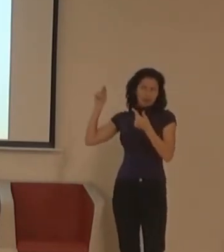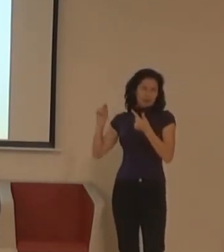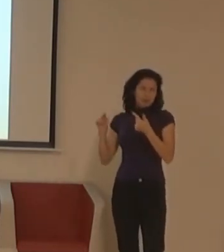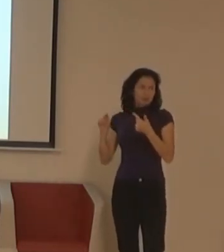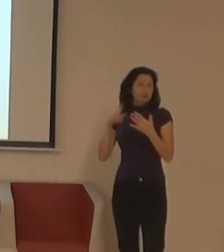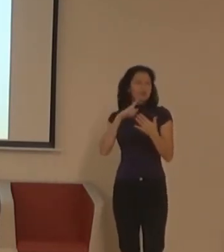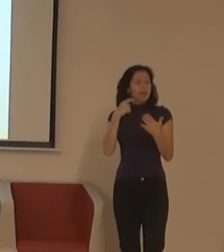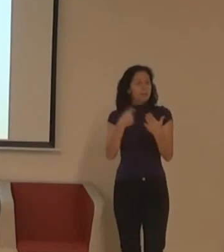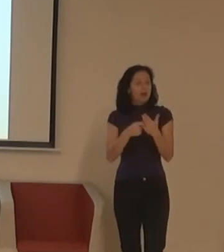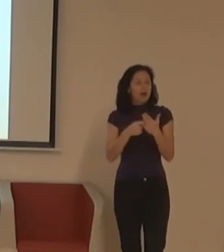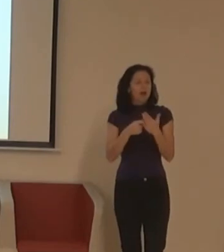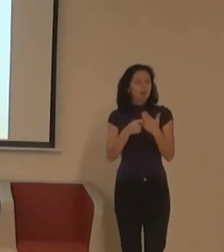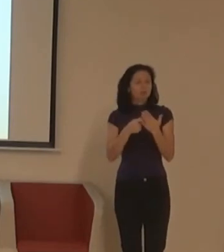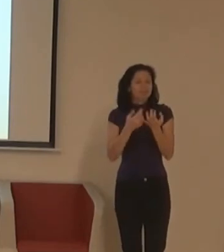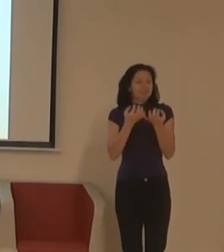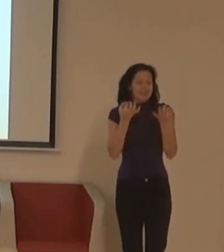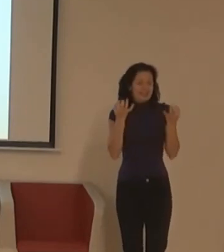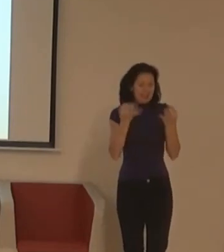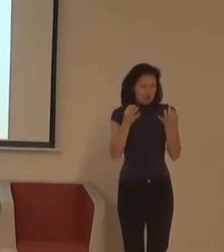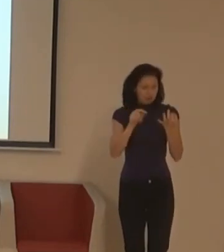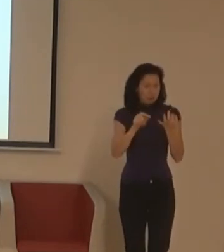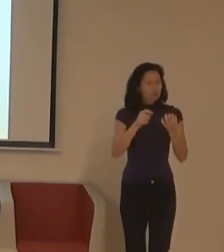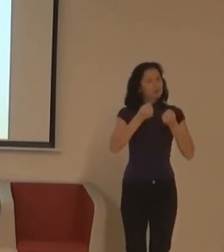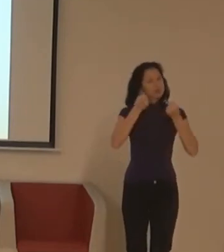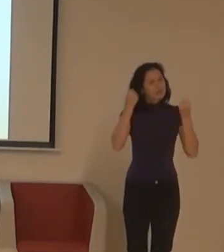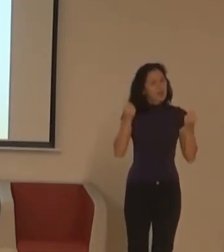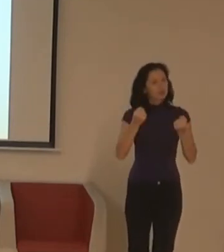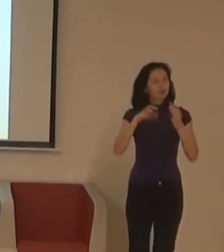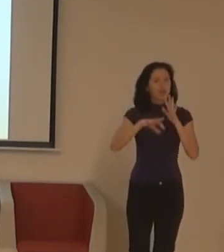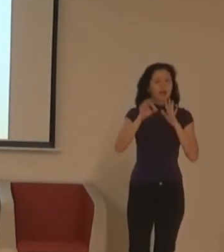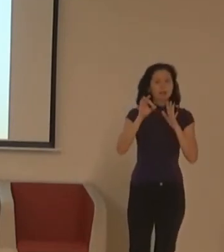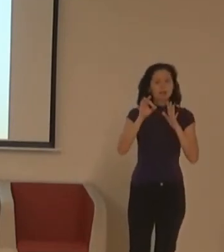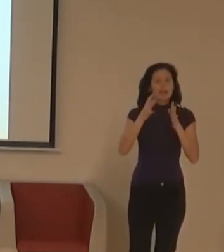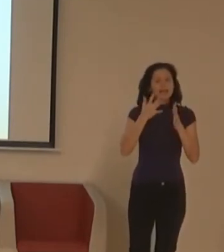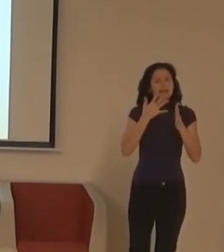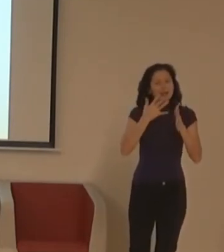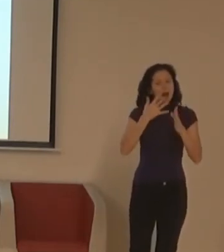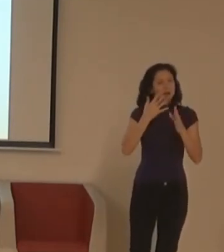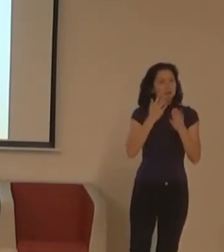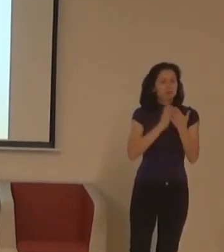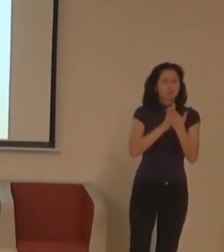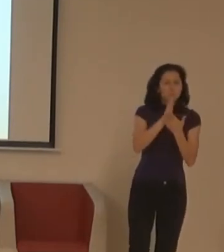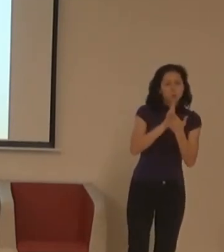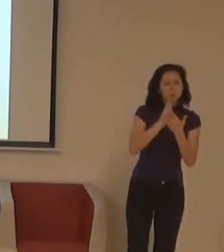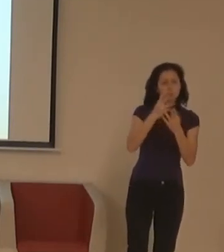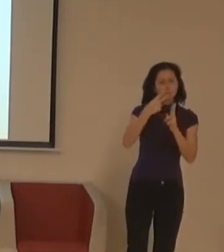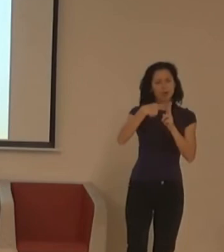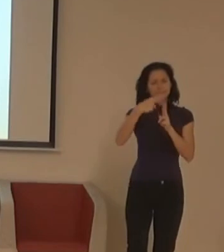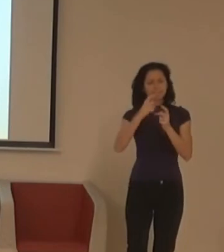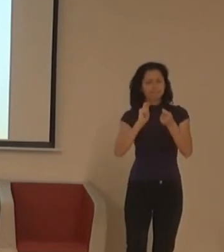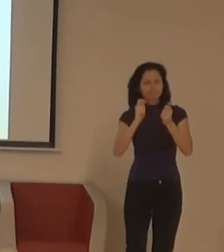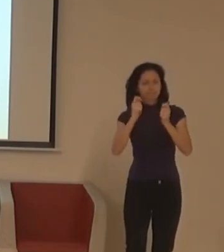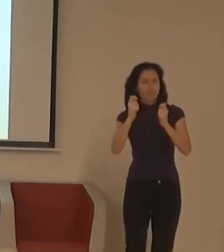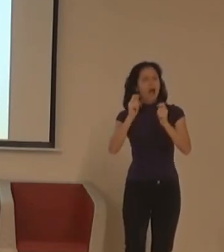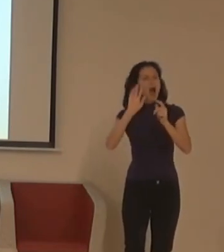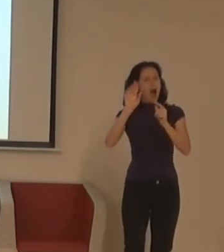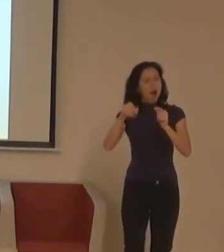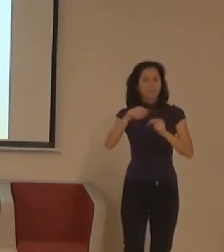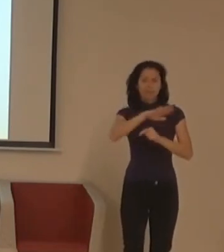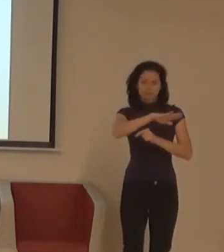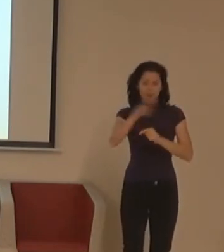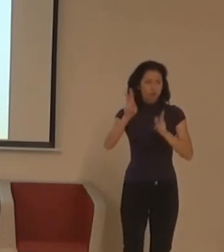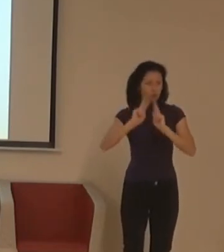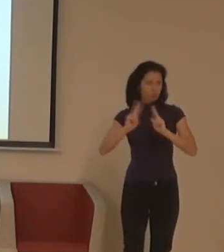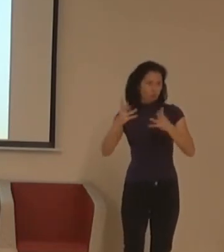design, který se snaží najít víc způsobů, jak si užít nějakou službu, víc způsobů, jak se zapojit. Tak, aby to sloužilo